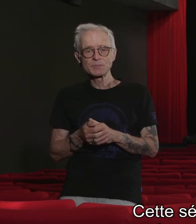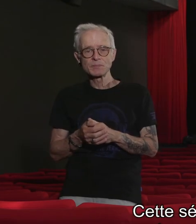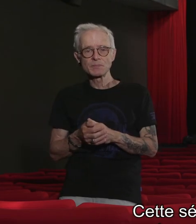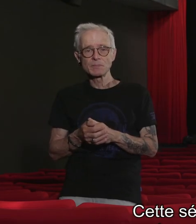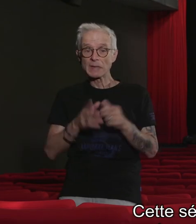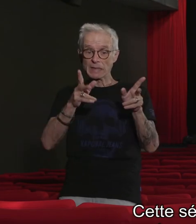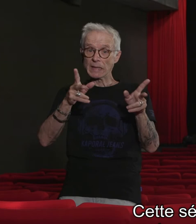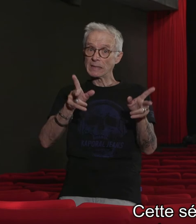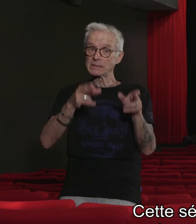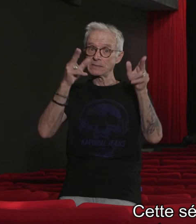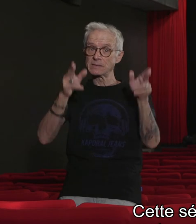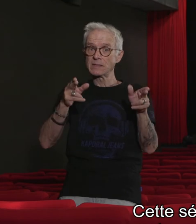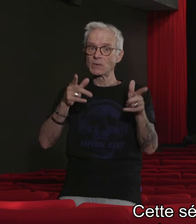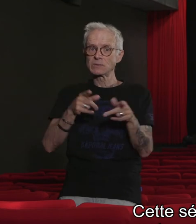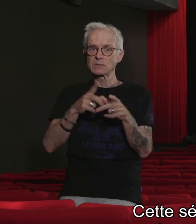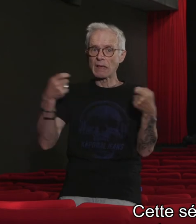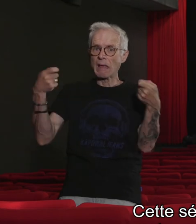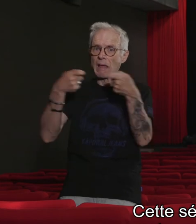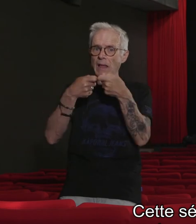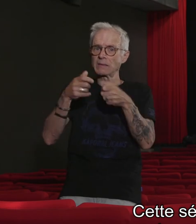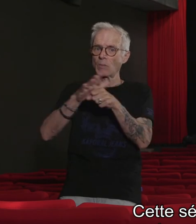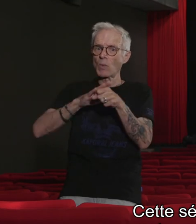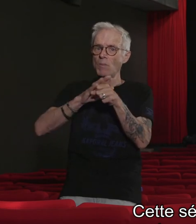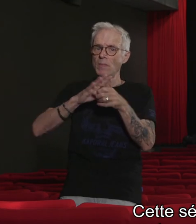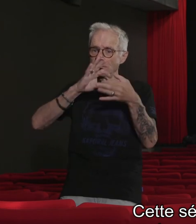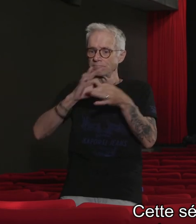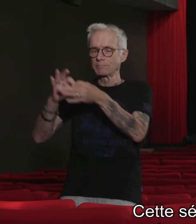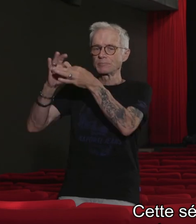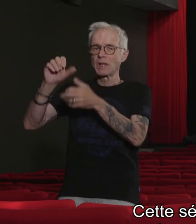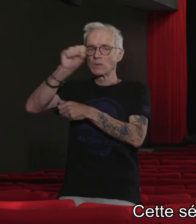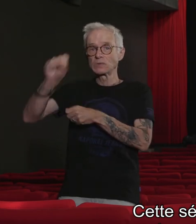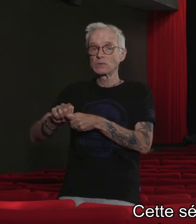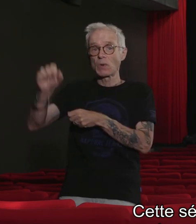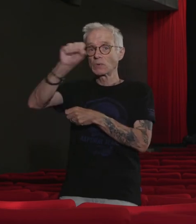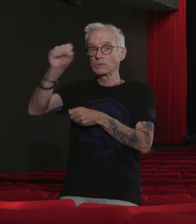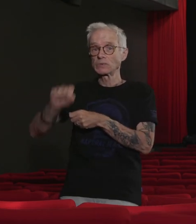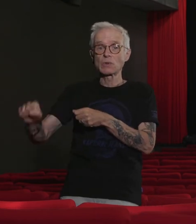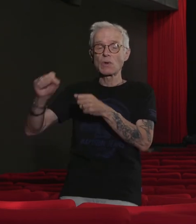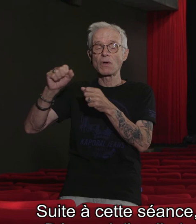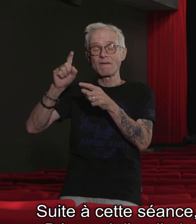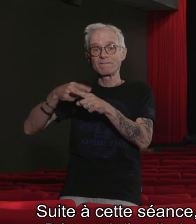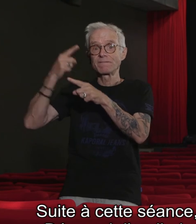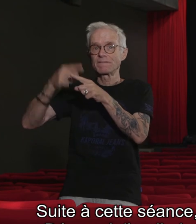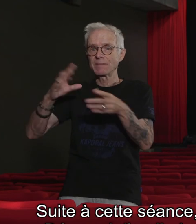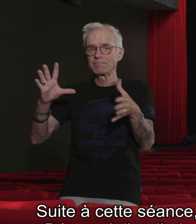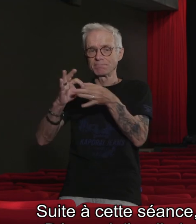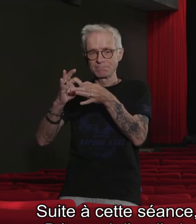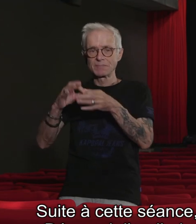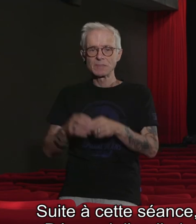séance a été adaptée en partenariat avec Zanzan Film. Suite à cette séance, vous